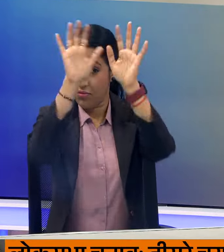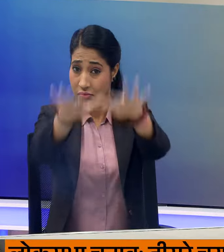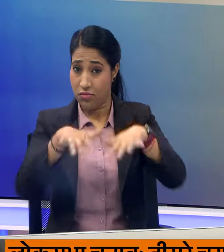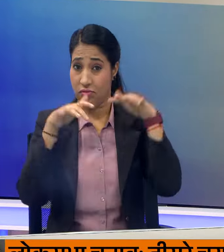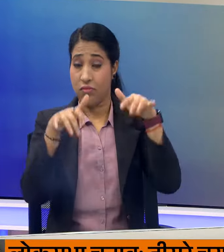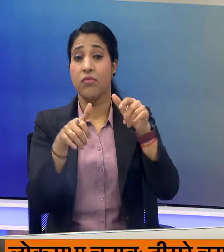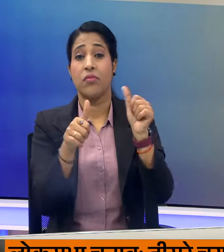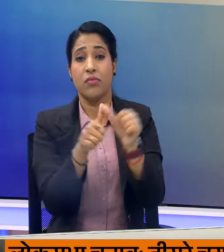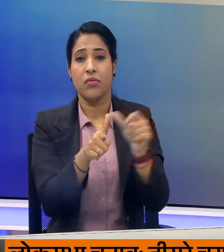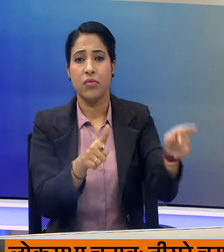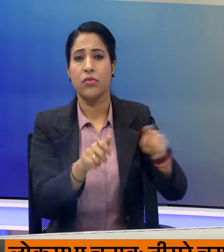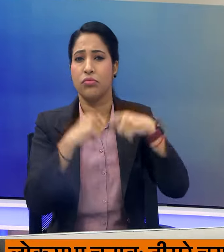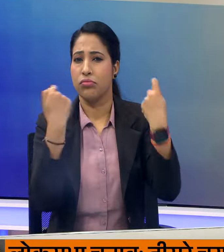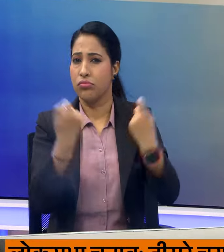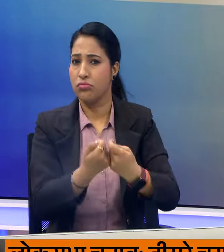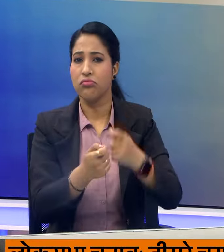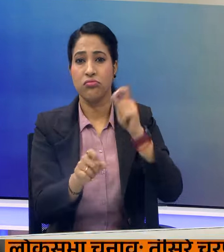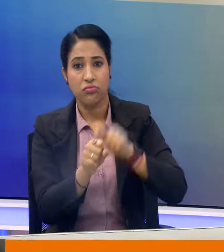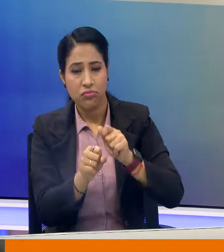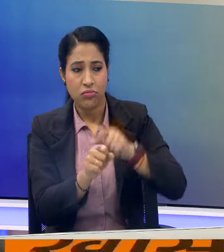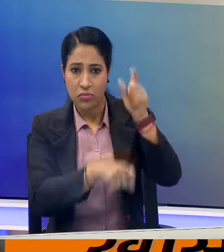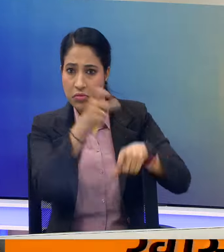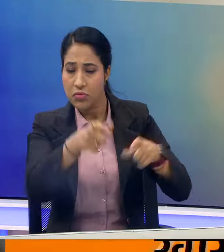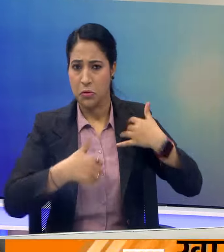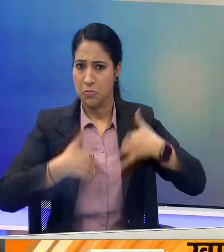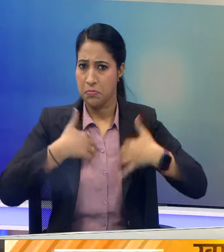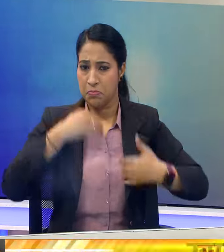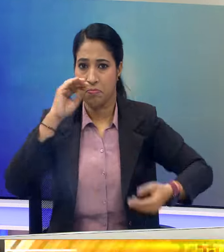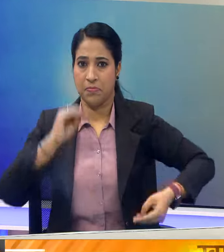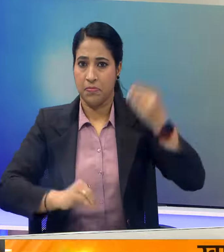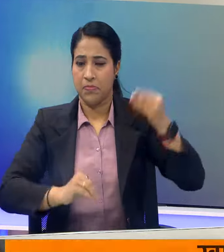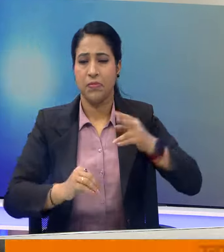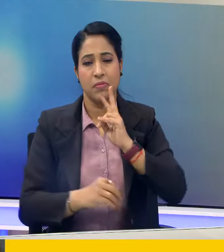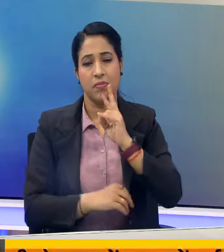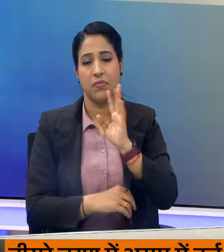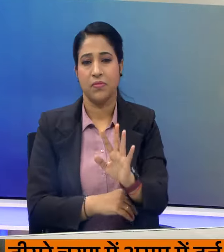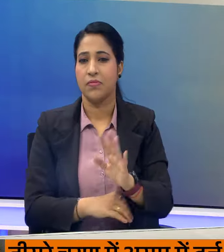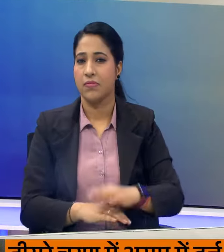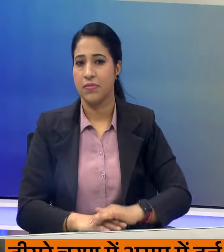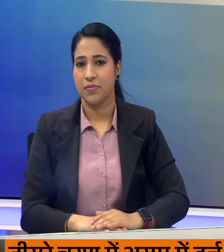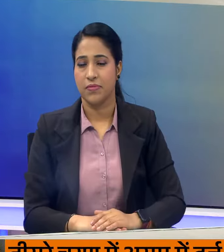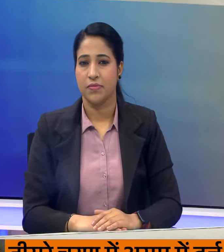अपनी पार्टी के कारेकरताओं में जोश भरेंगे।